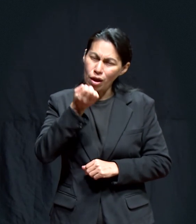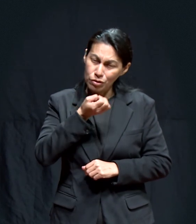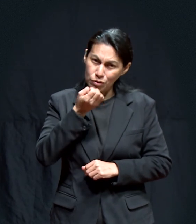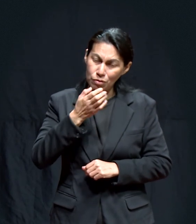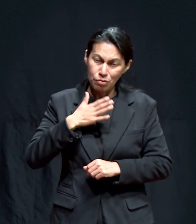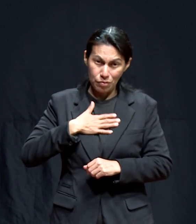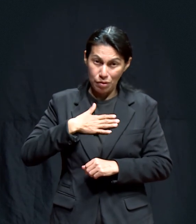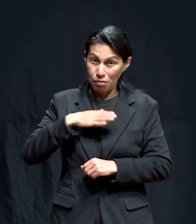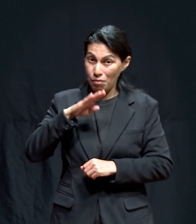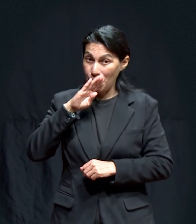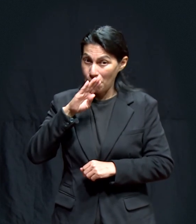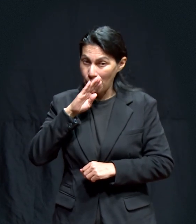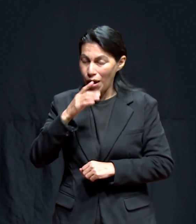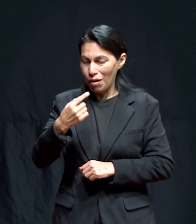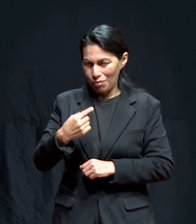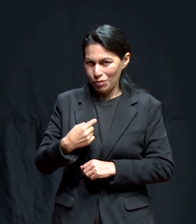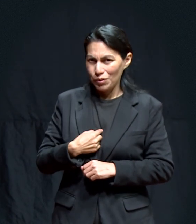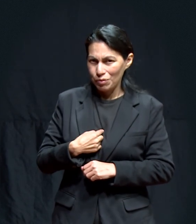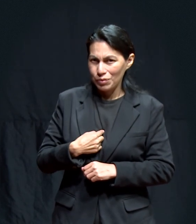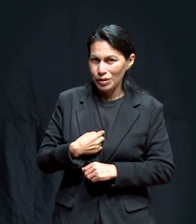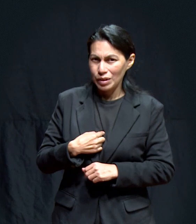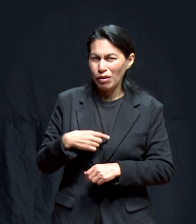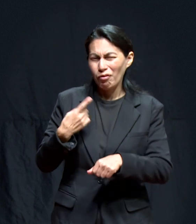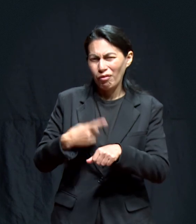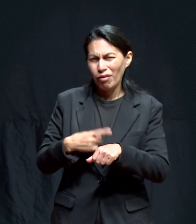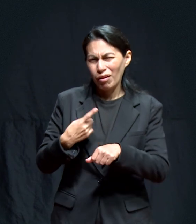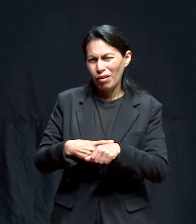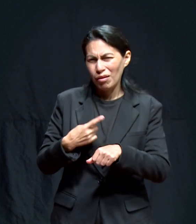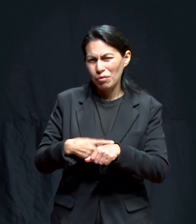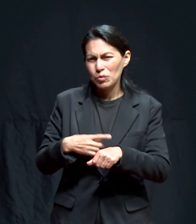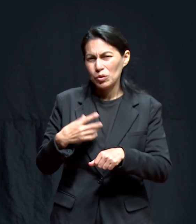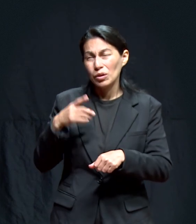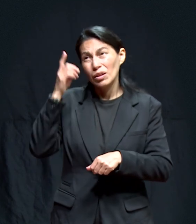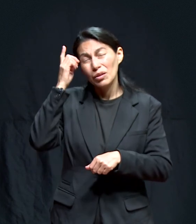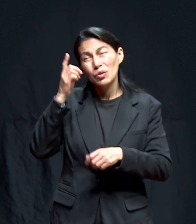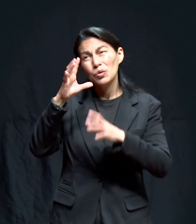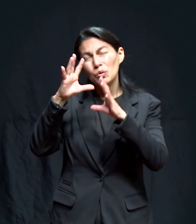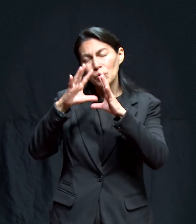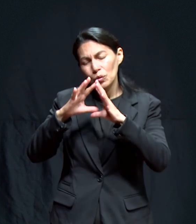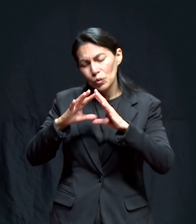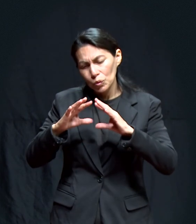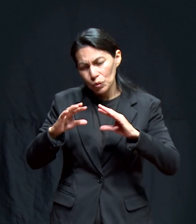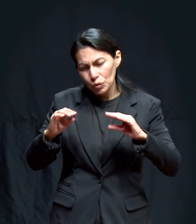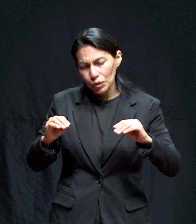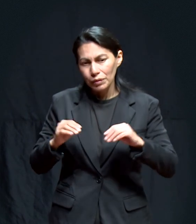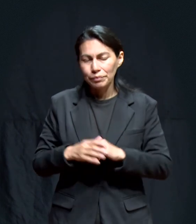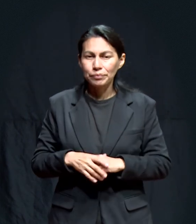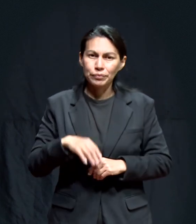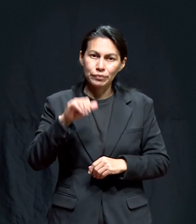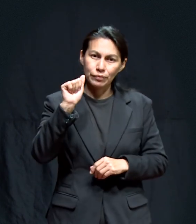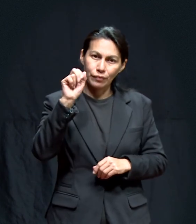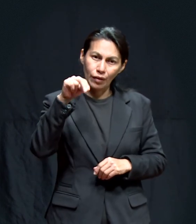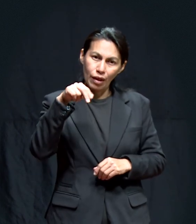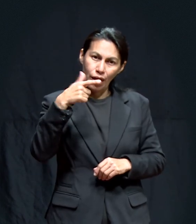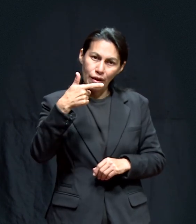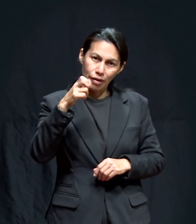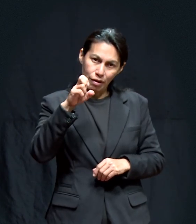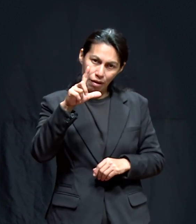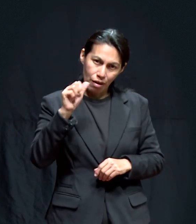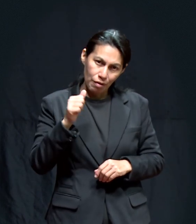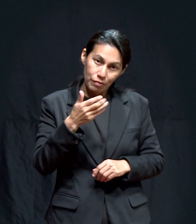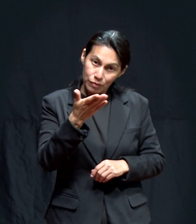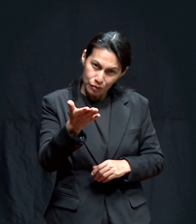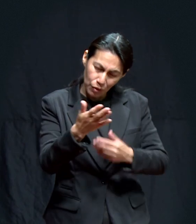mi mamá Y por mí Ya que estamos Enfermas Que Dios Dios nos sane Ángela Recibe un abrazo A la